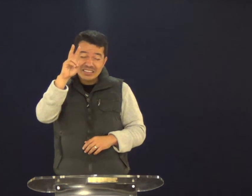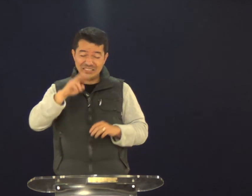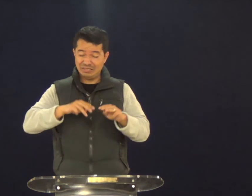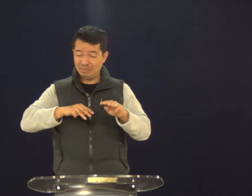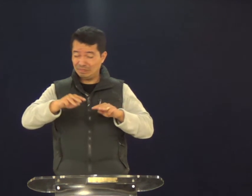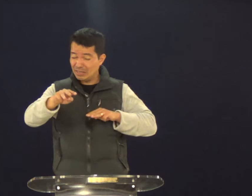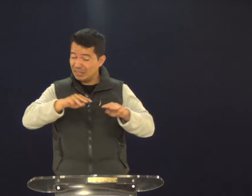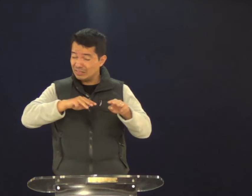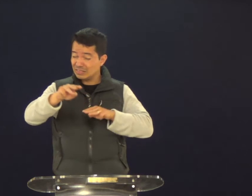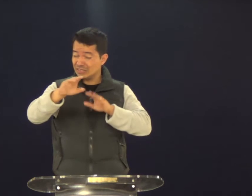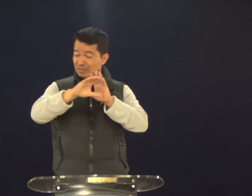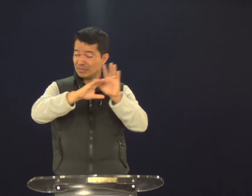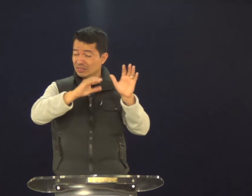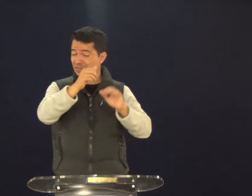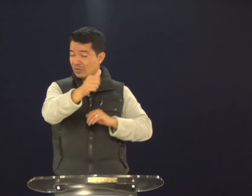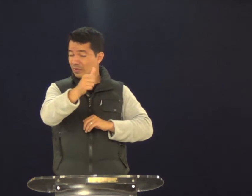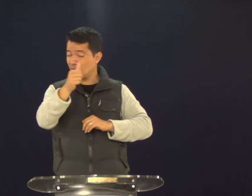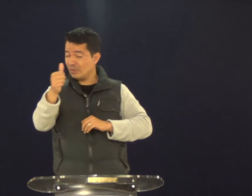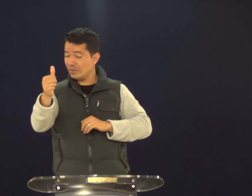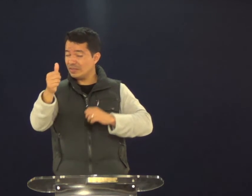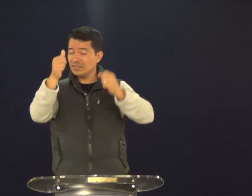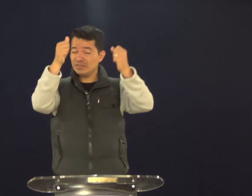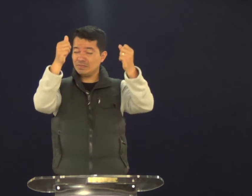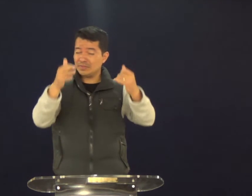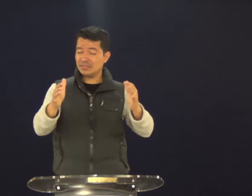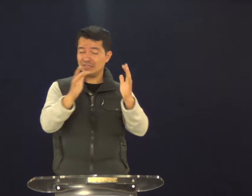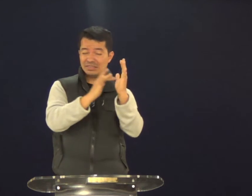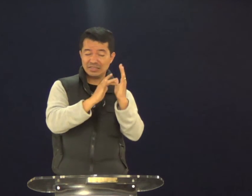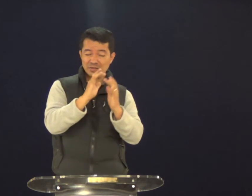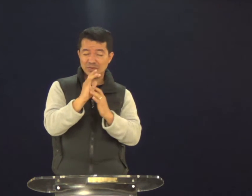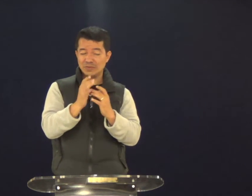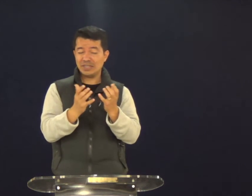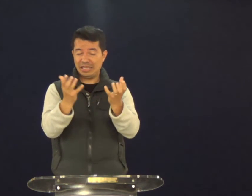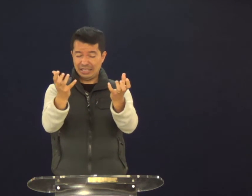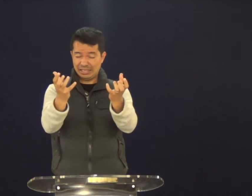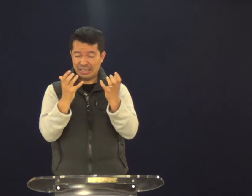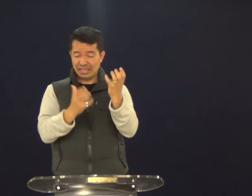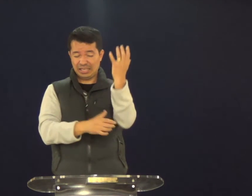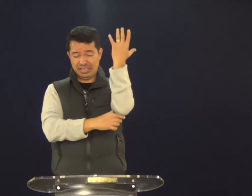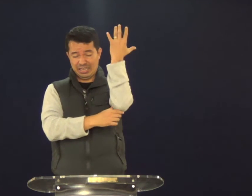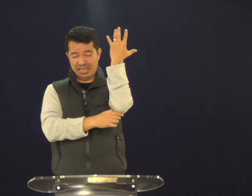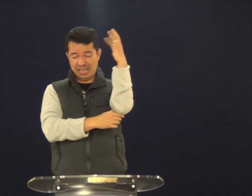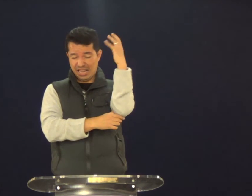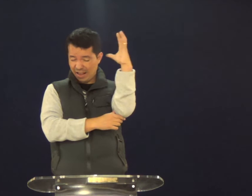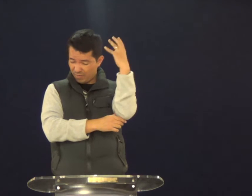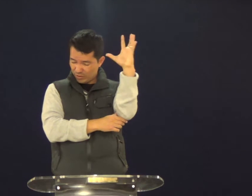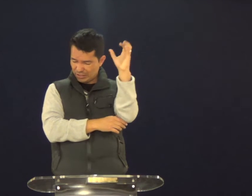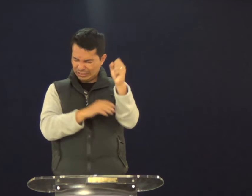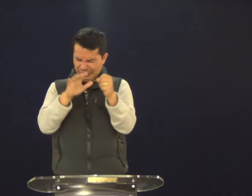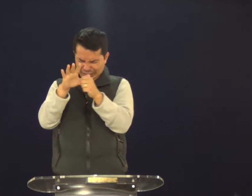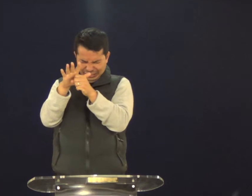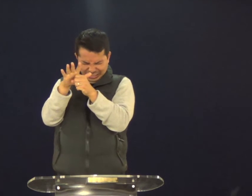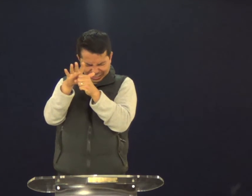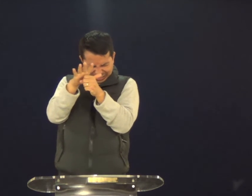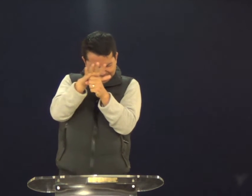sério. Nós, estudando esse capítulo de Marcos, podemos perceber e